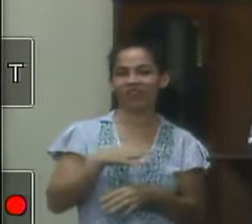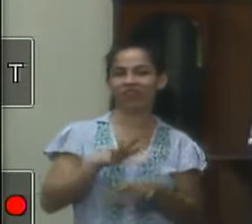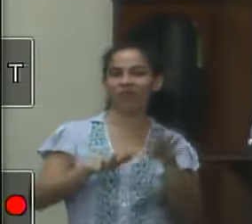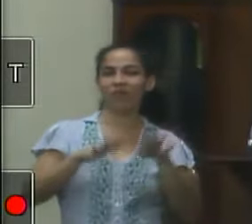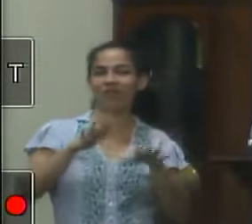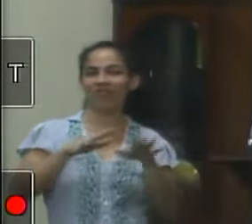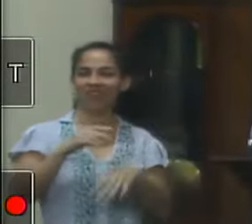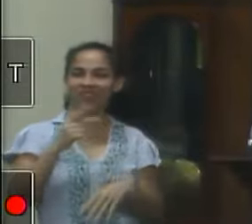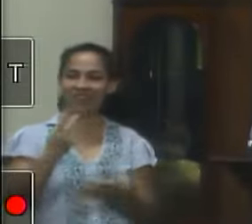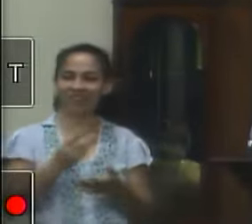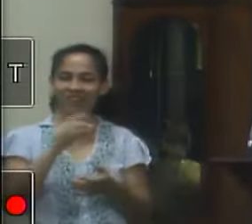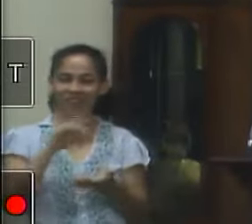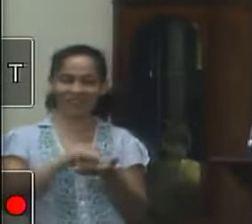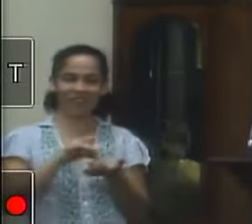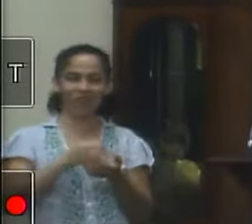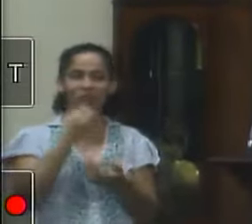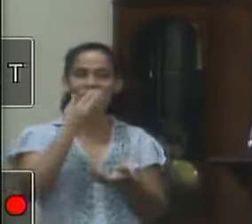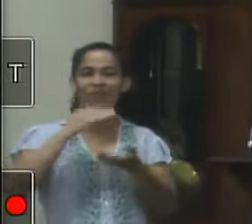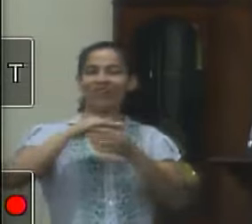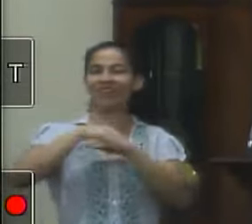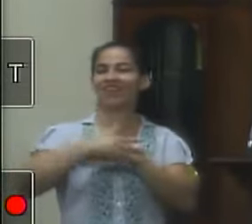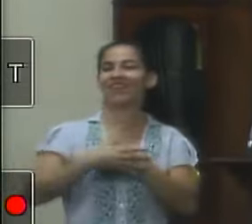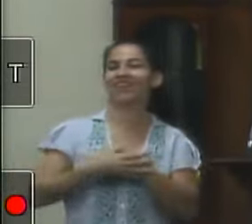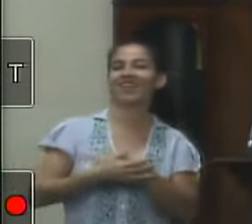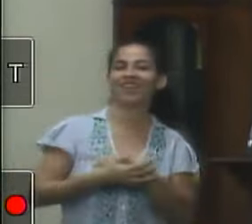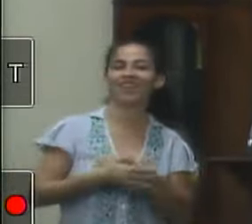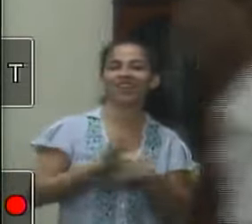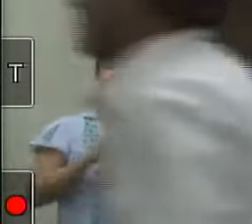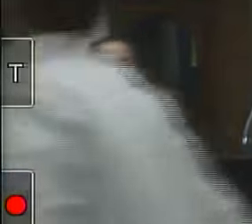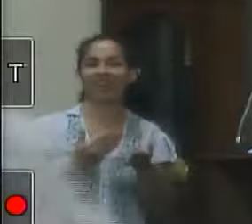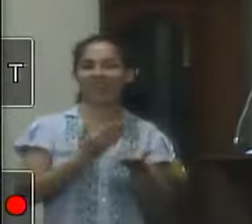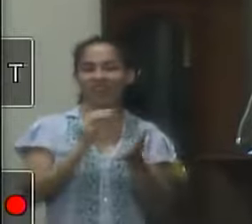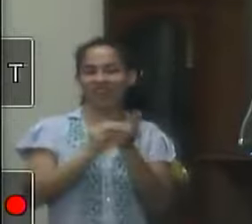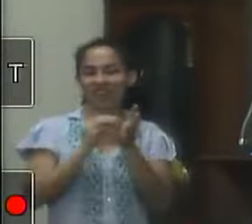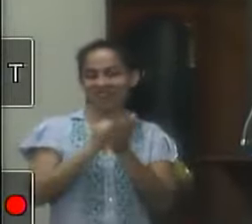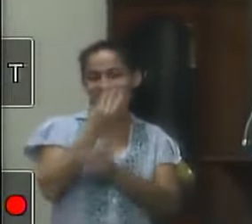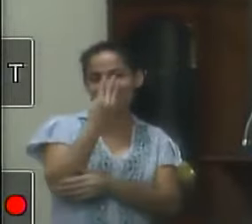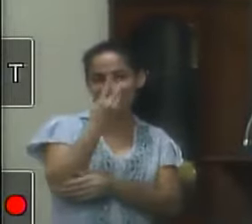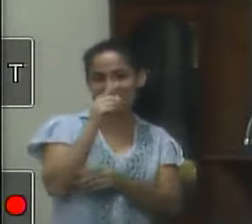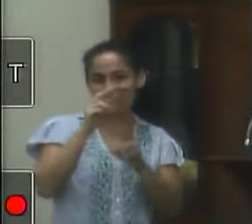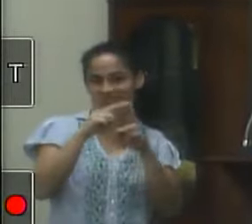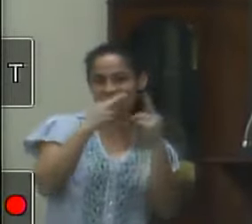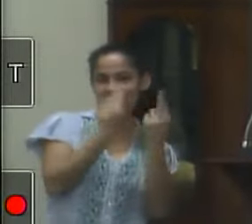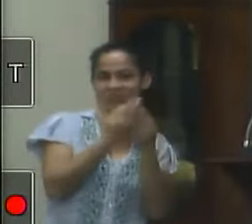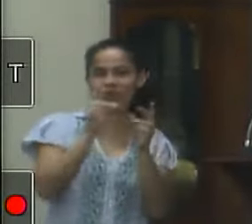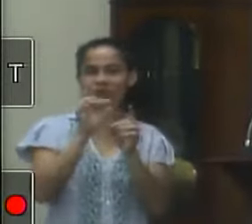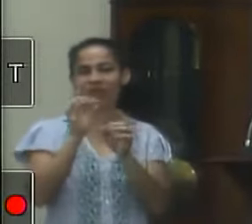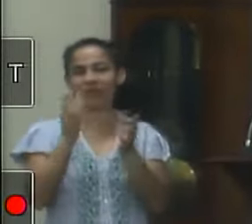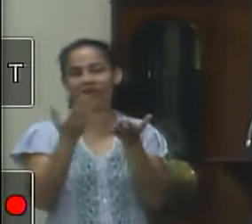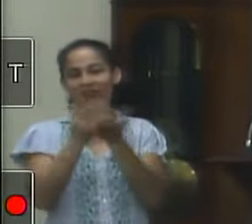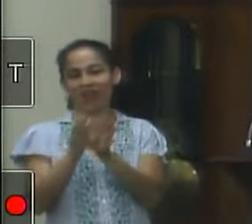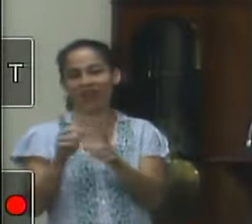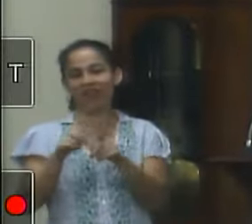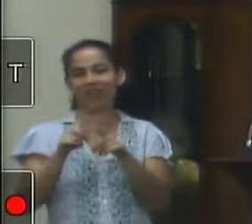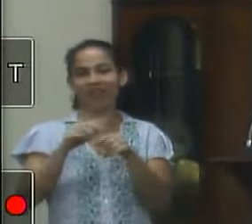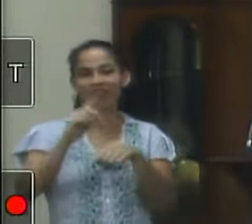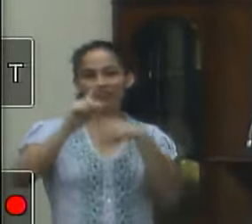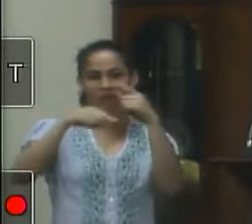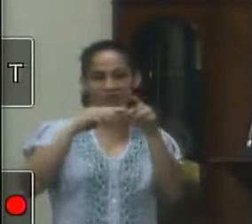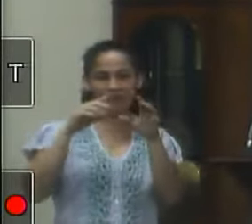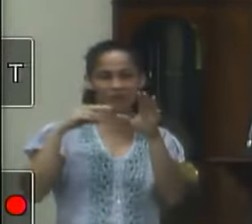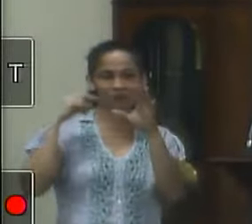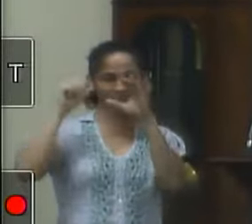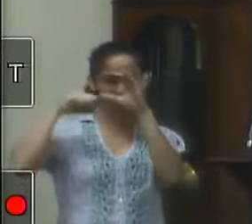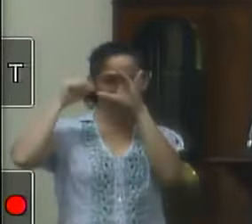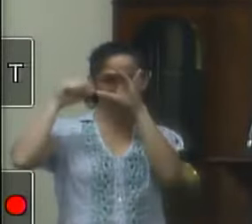verdade aqui boa noite a todos retinha final faltam 3 sessões embora eu vá fazer minha live no final você da